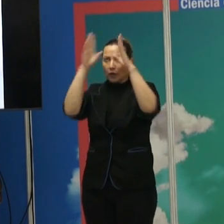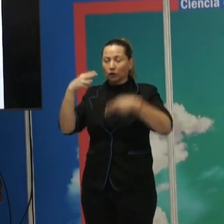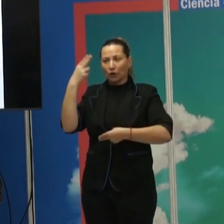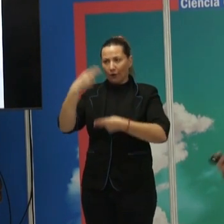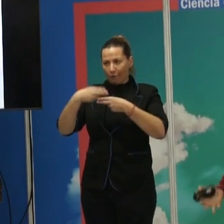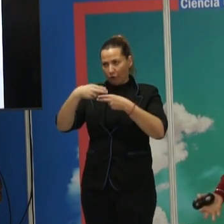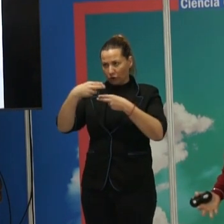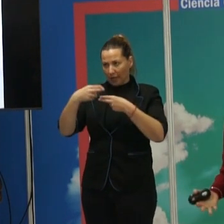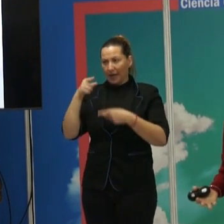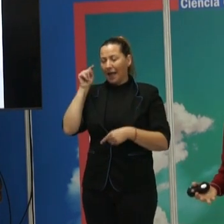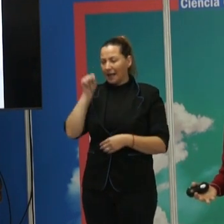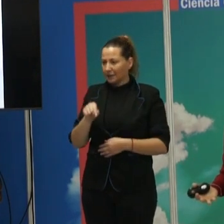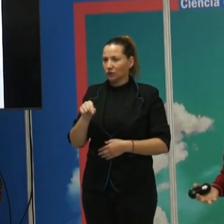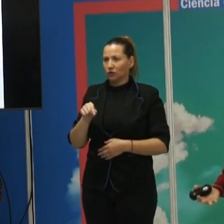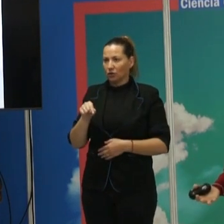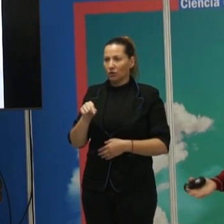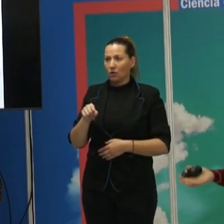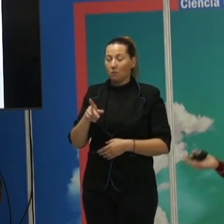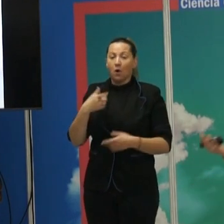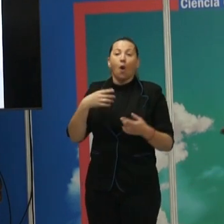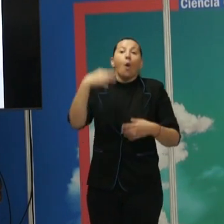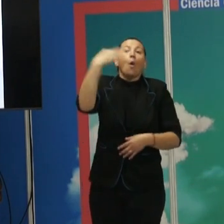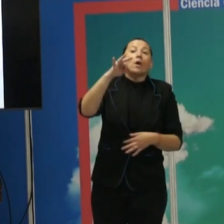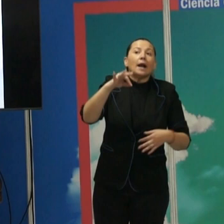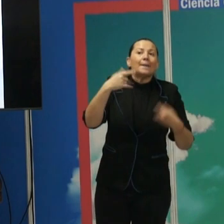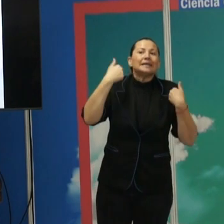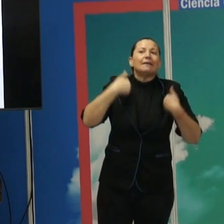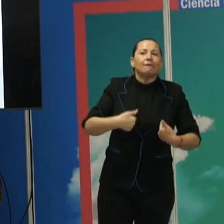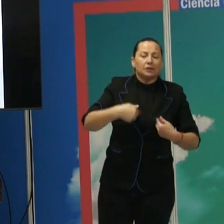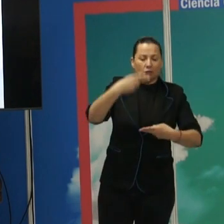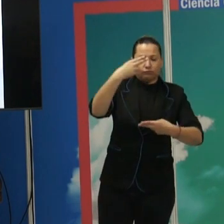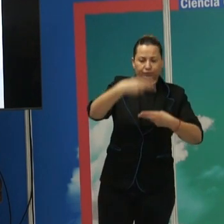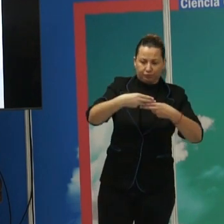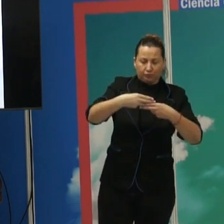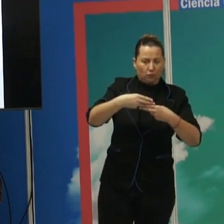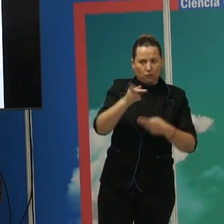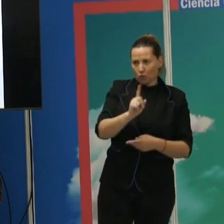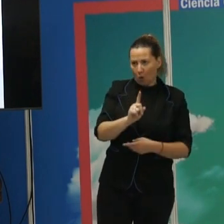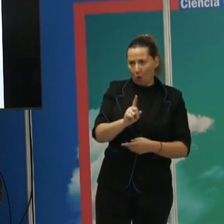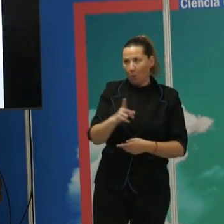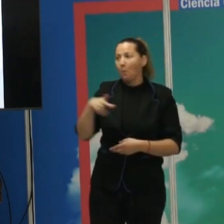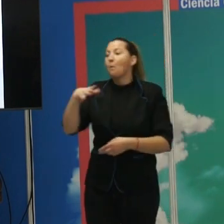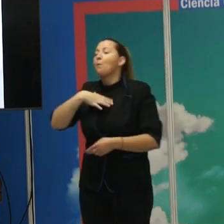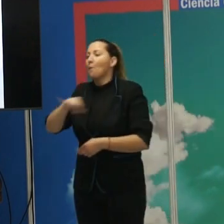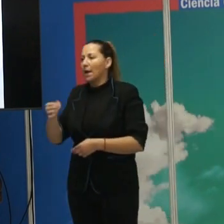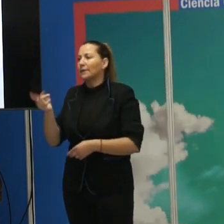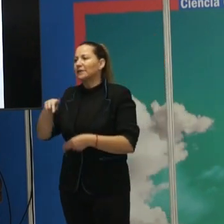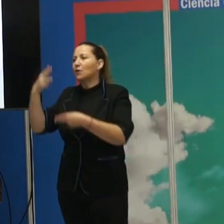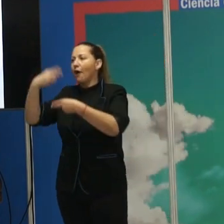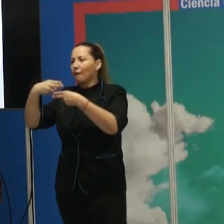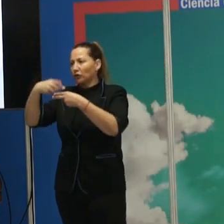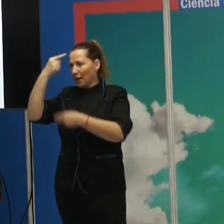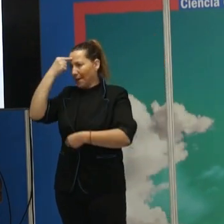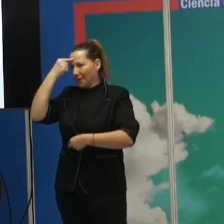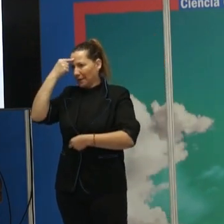eso, porque no es solo un elemento físico, y de hecho la mayor parte de las veces ni siquiera lo hay. En nuestras culturas sí, estamos muy acostumbrados,